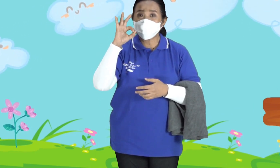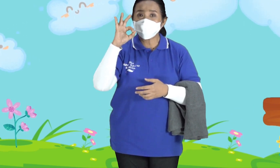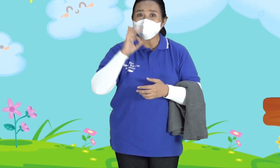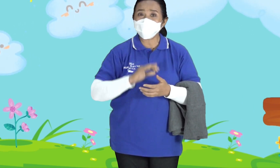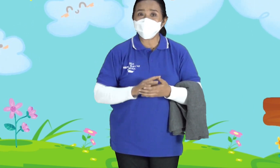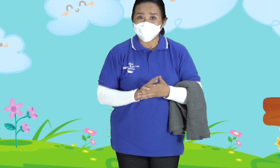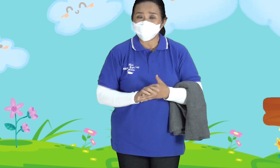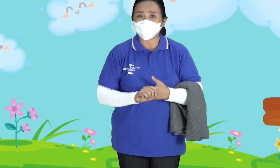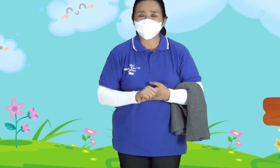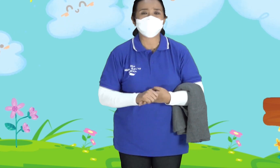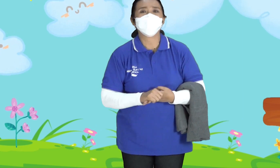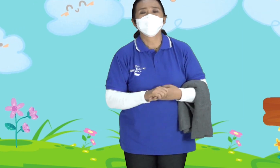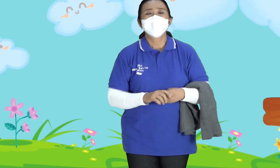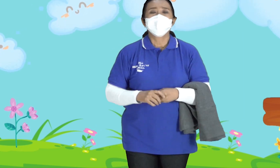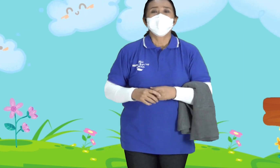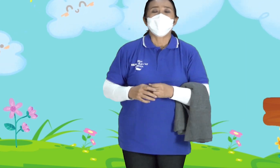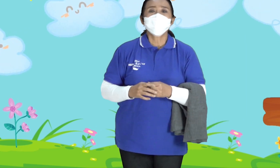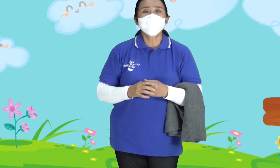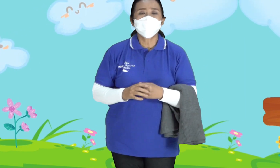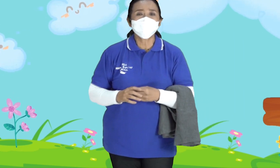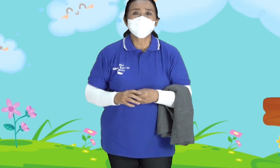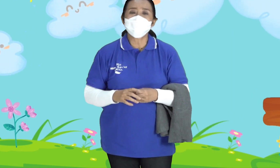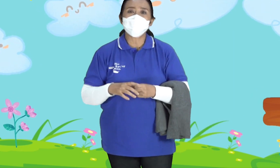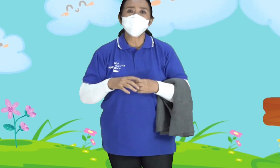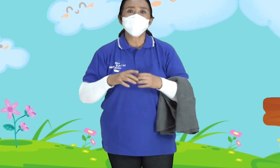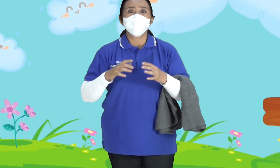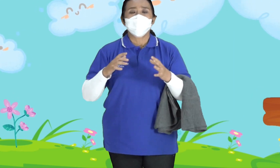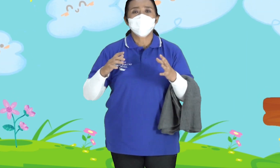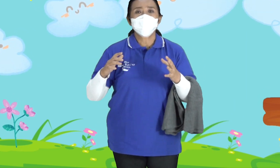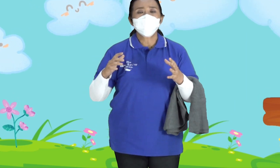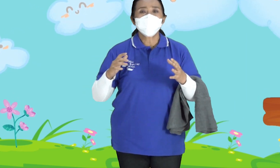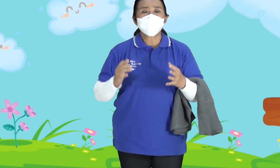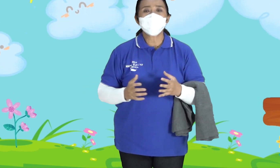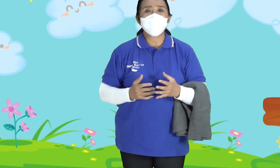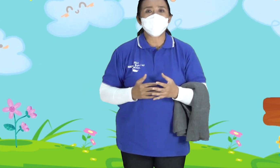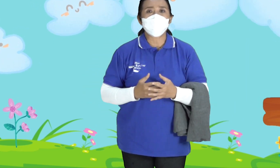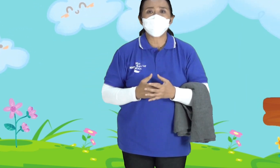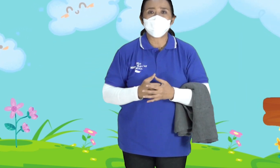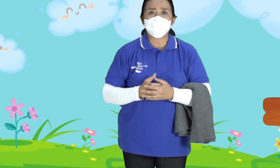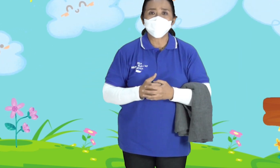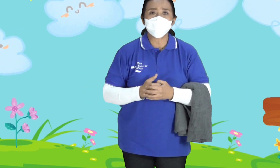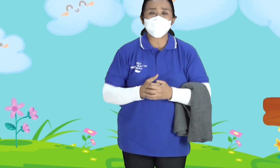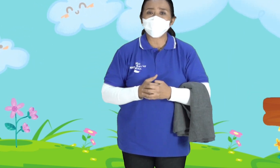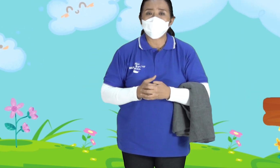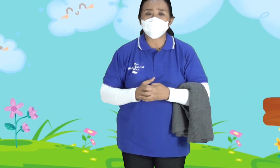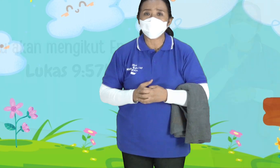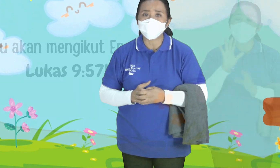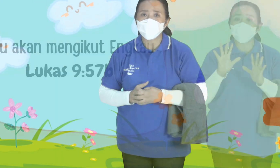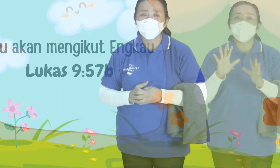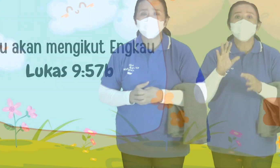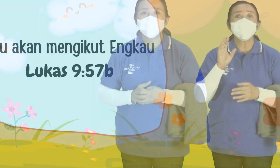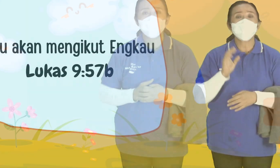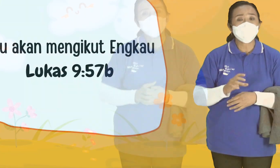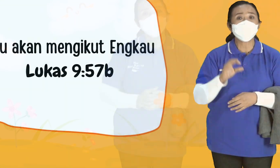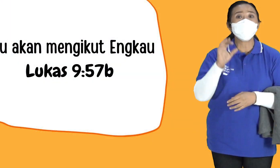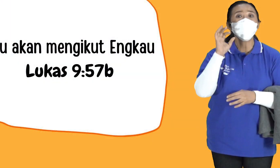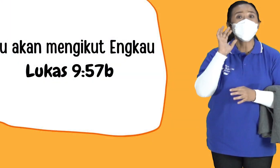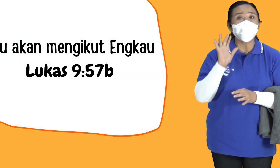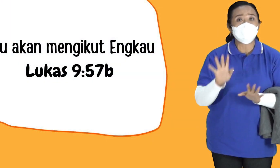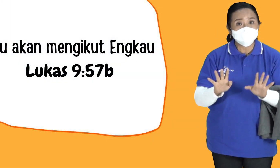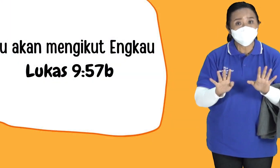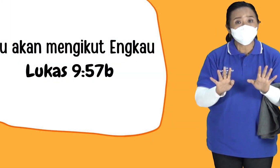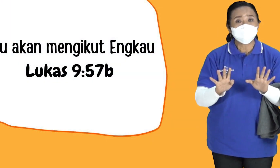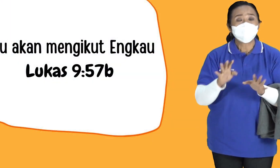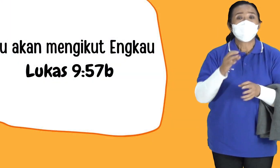PPN Ya Nah Anak-anak Kita akan Membaca Ayat Hasalan Kita pada Hari ini Lukas